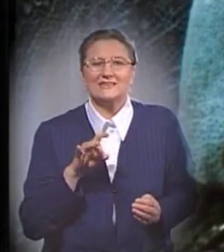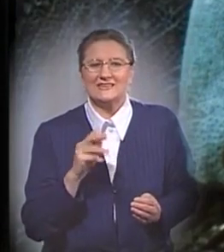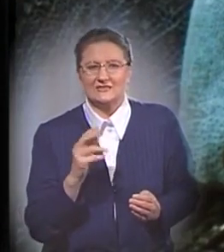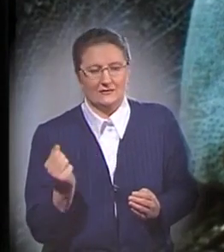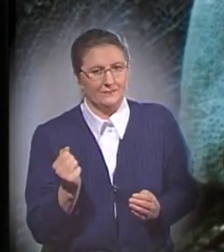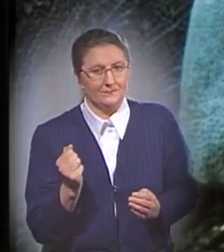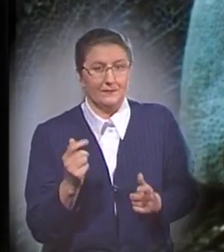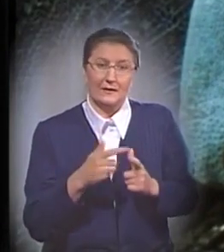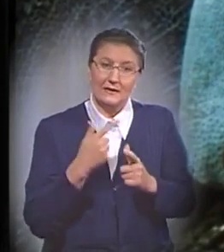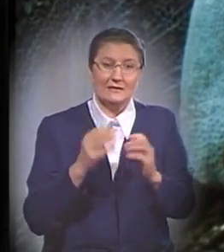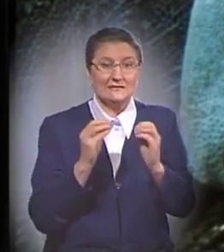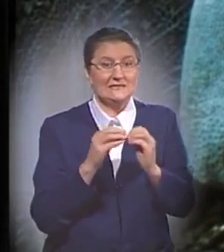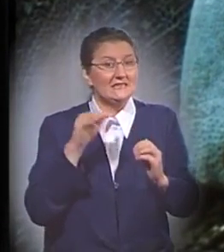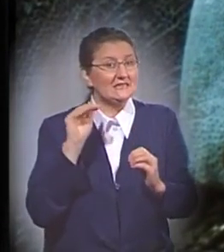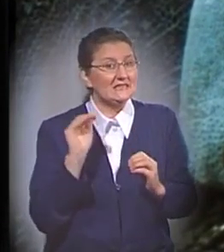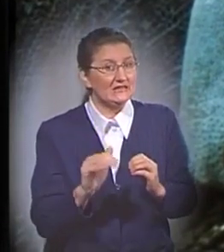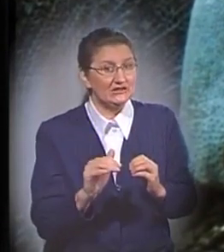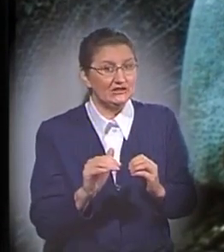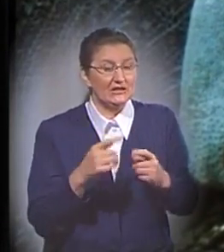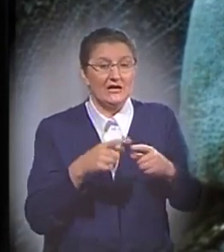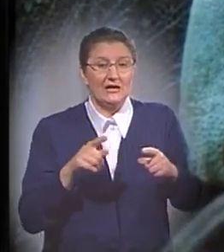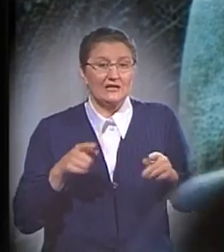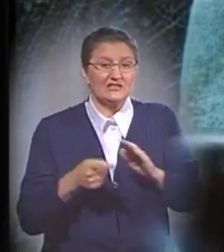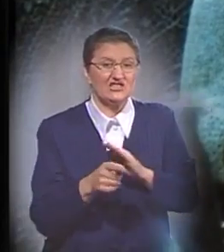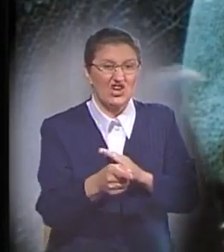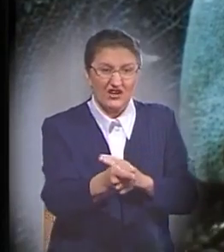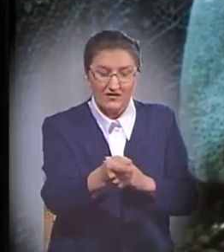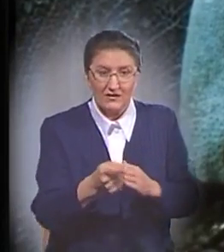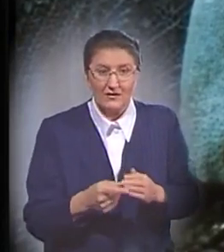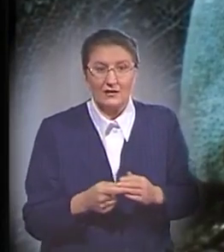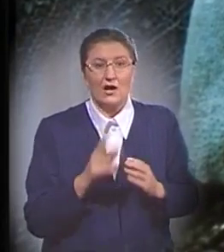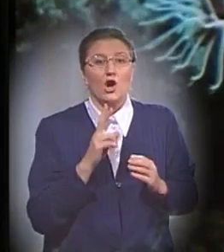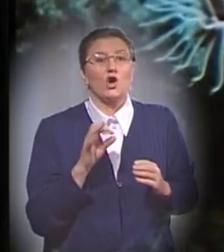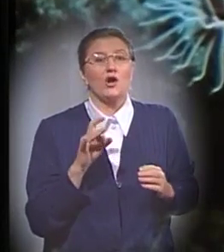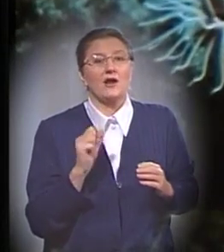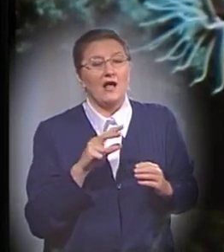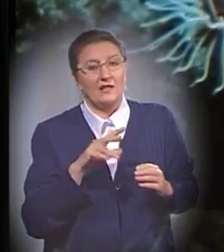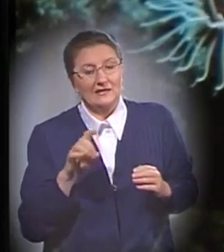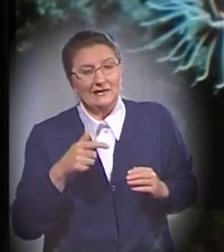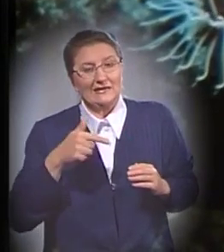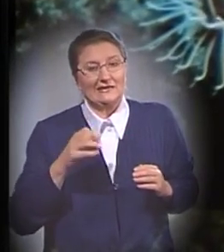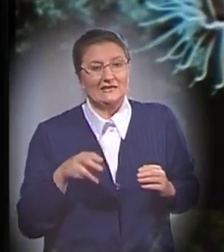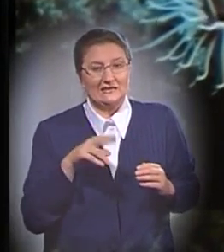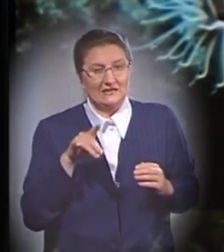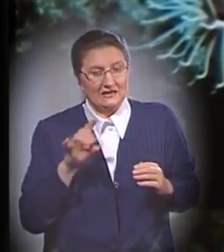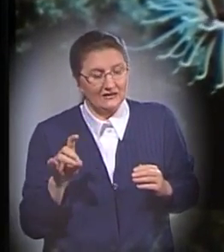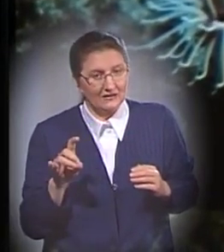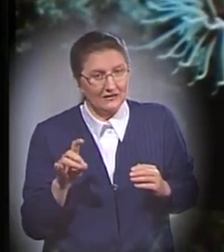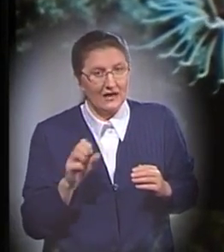или 10 тысячах кишечно-полосных, таких как кораллы и гидры, актинии и